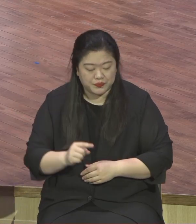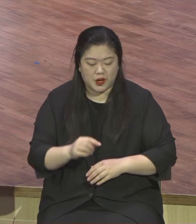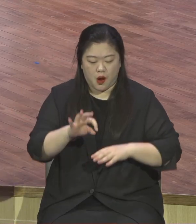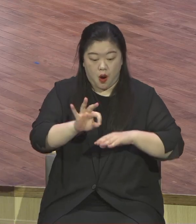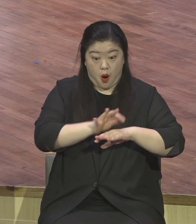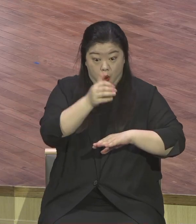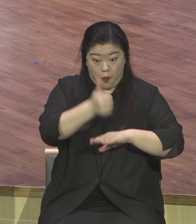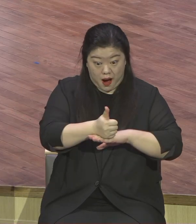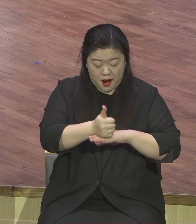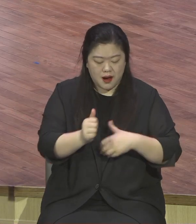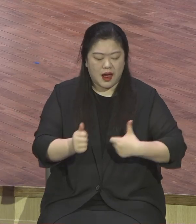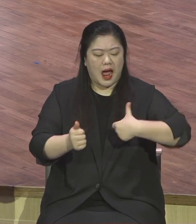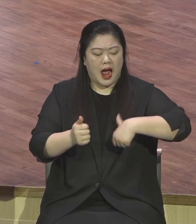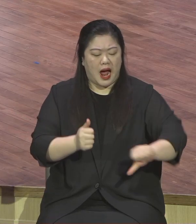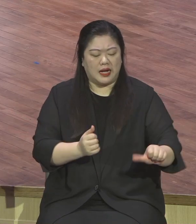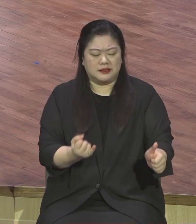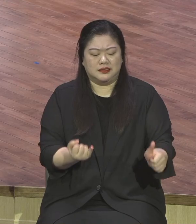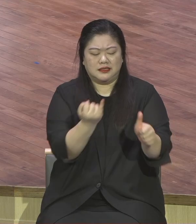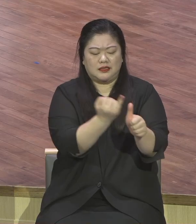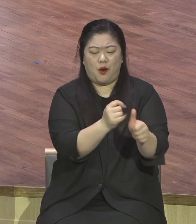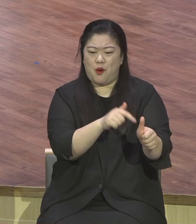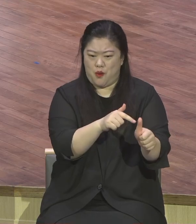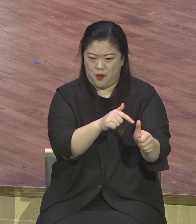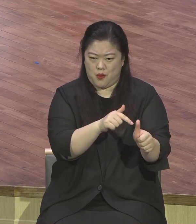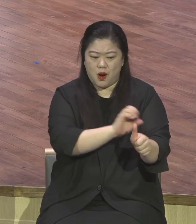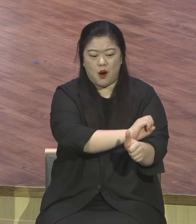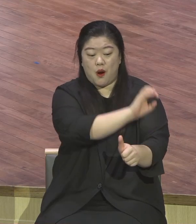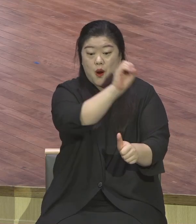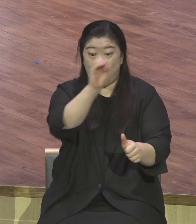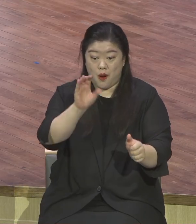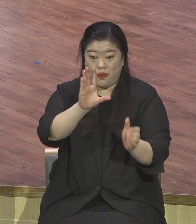혼인잔치를 베푼 어떤 임금과 같으니